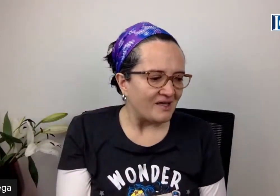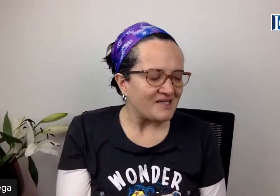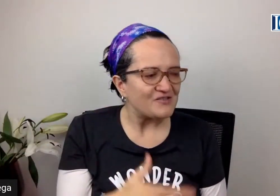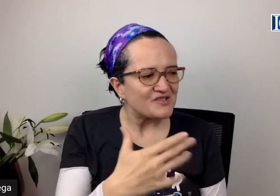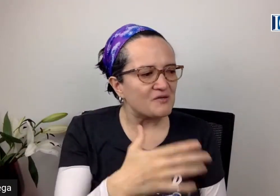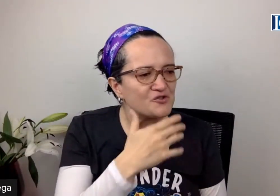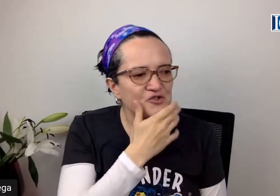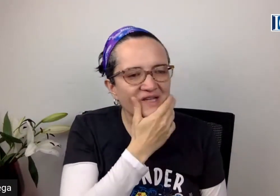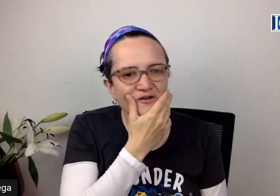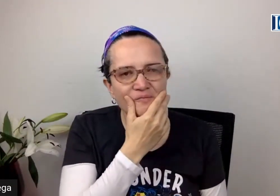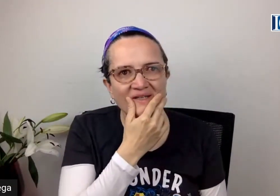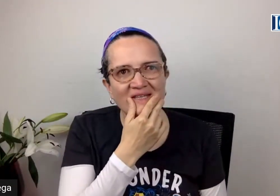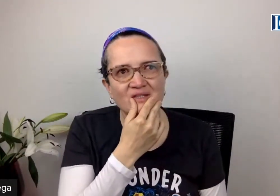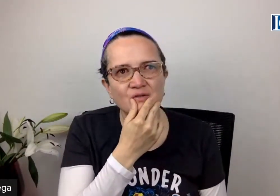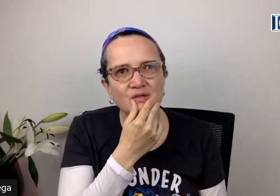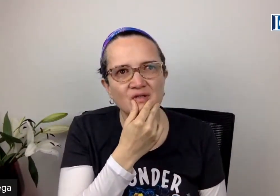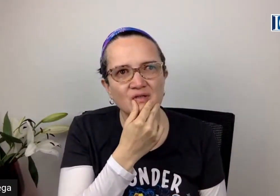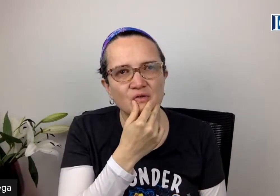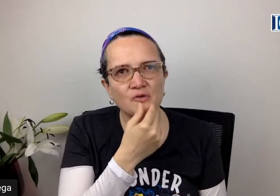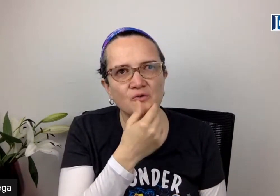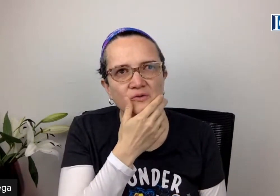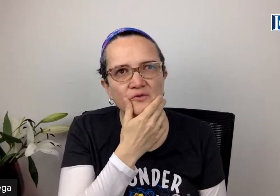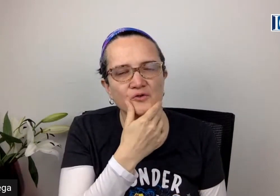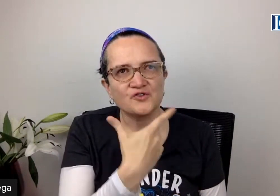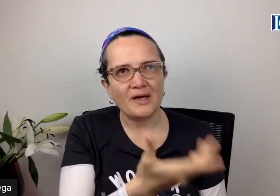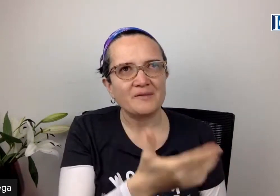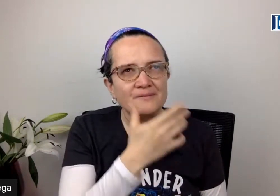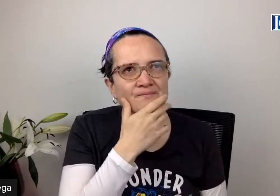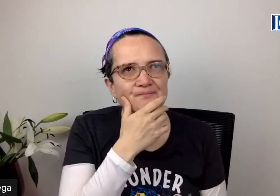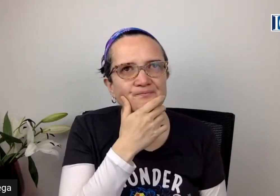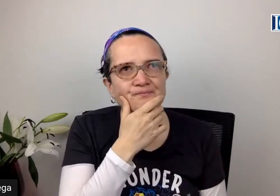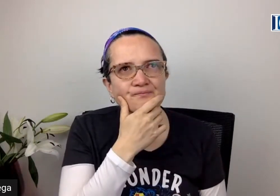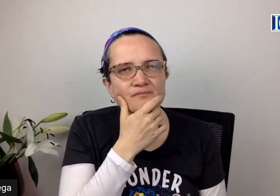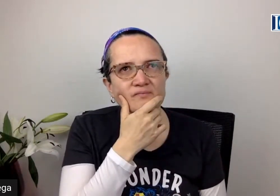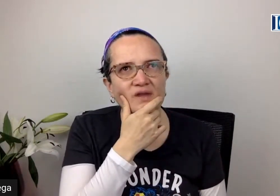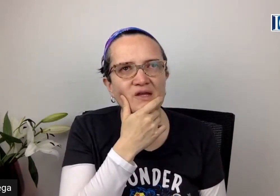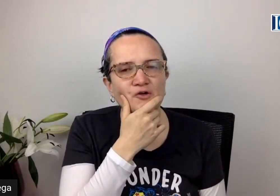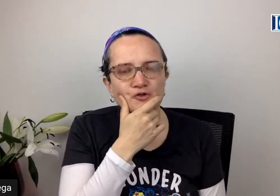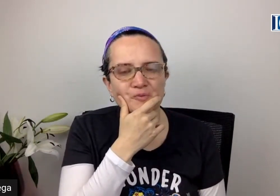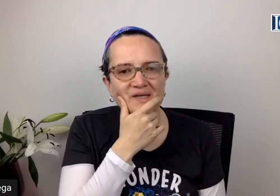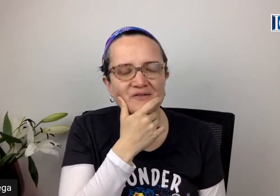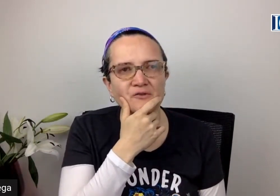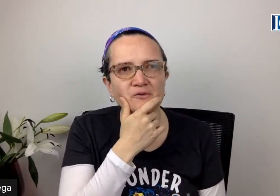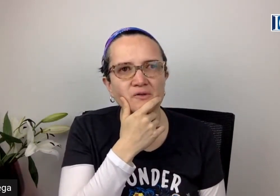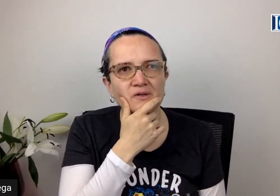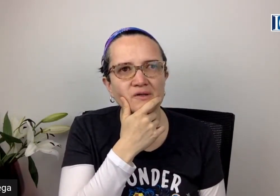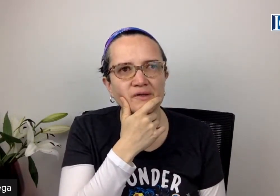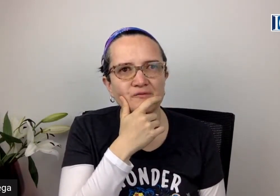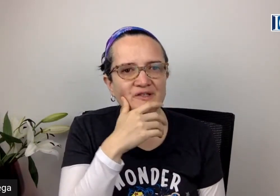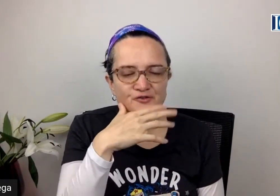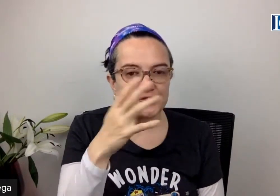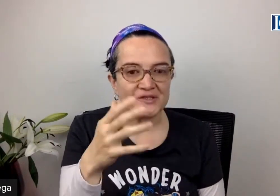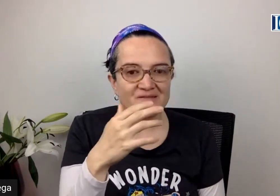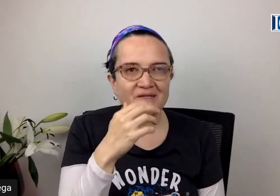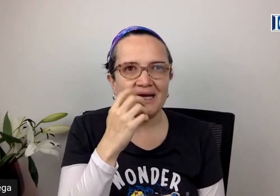el caso es que cuando yo estaba compartiendo con Sammy con Sammy y con otro perrito en unas condiciones similares,